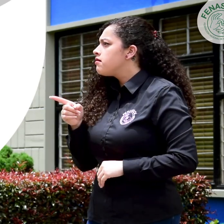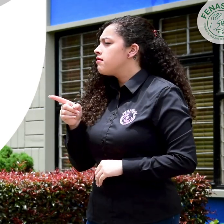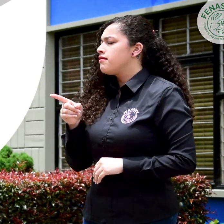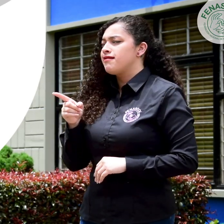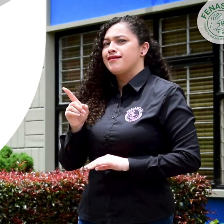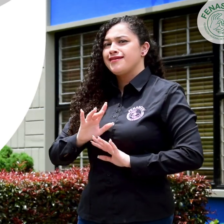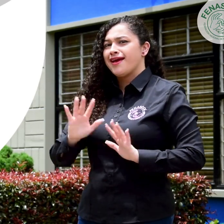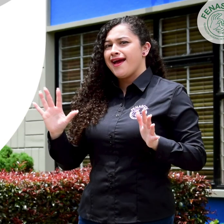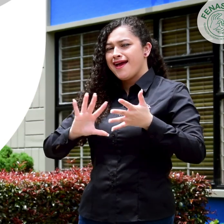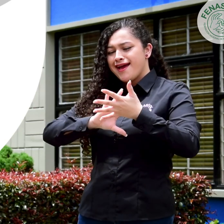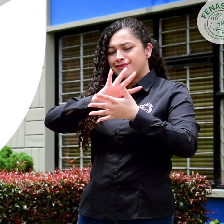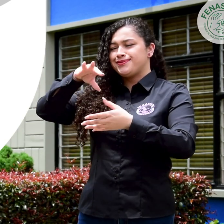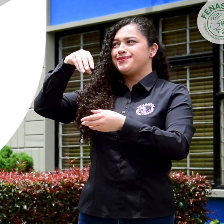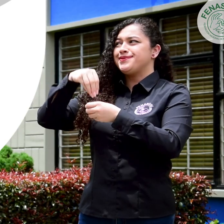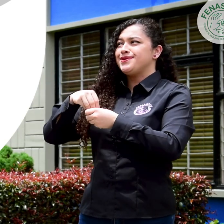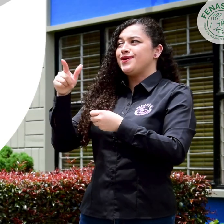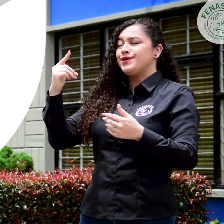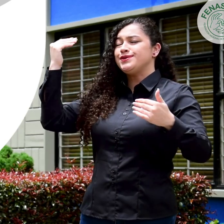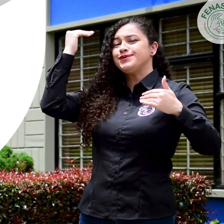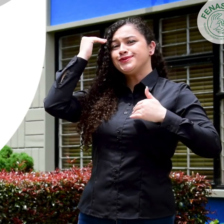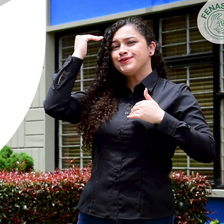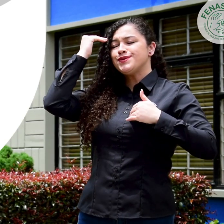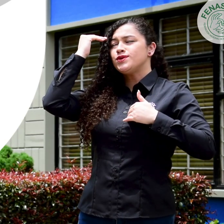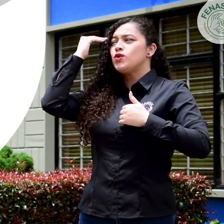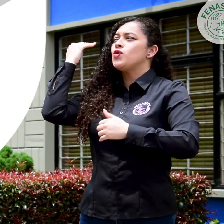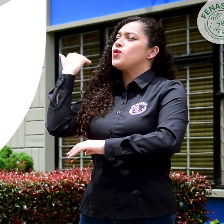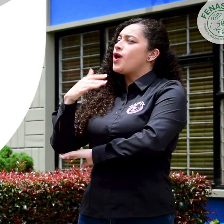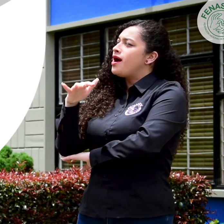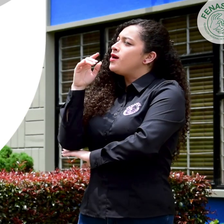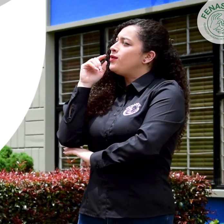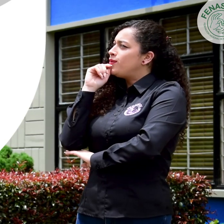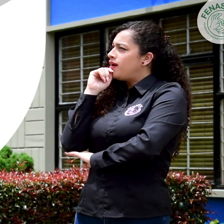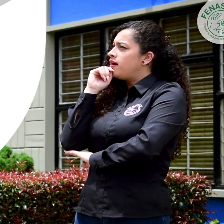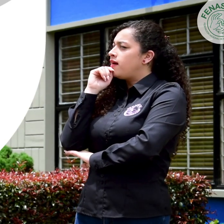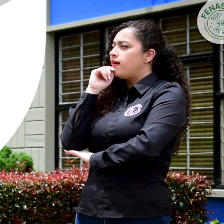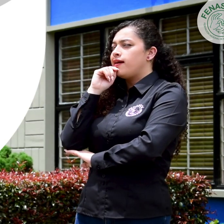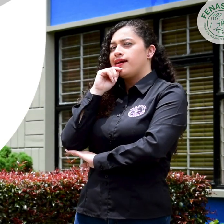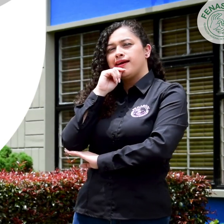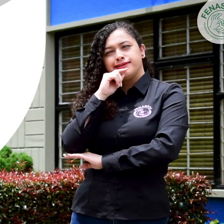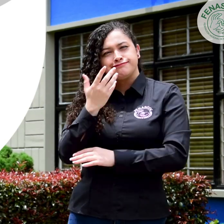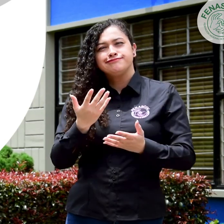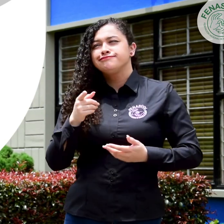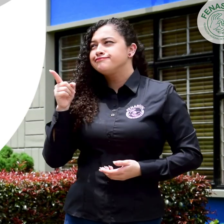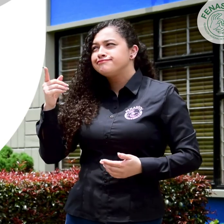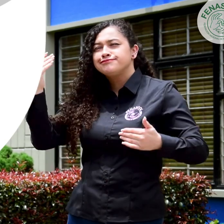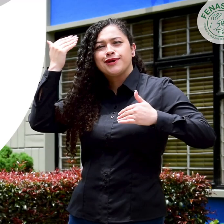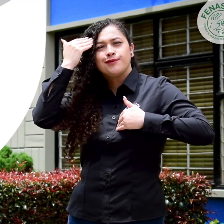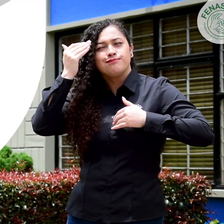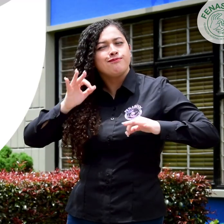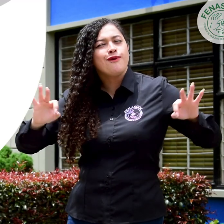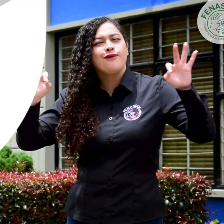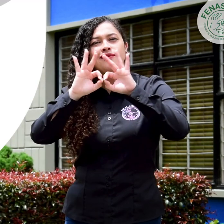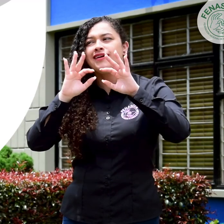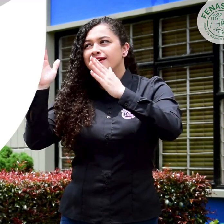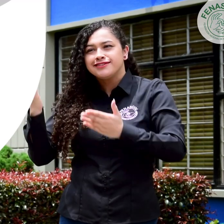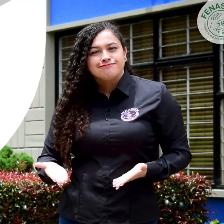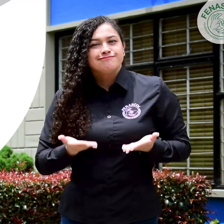Ya vimos los cinco puntos que aborda la toma de conciencia. ¡Wow! La toma de conciencia es de vital importancia,